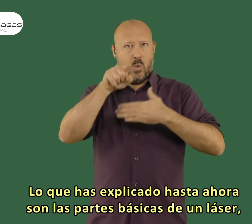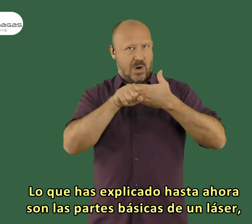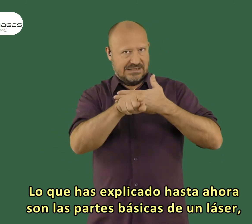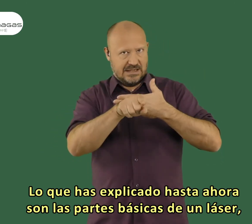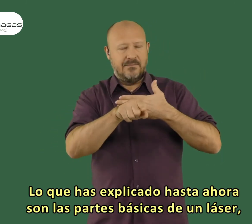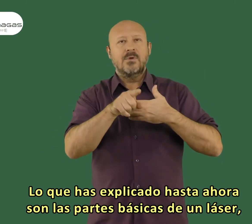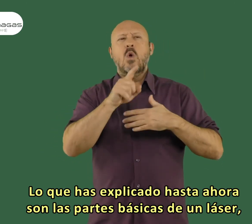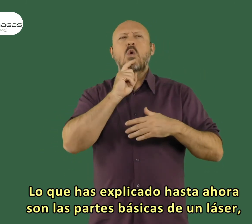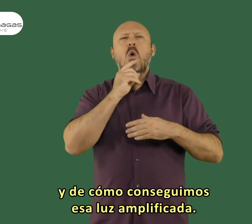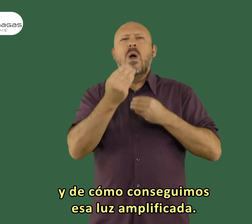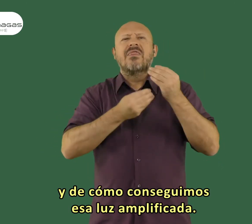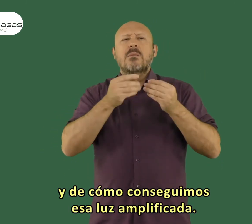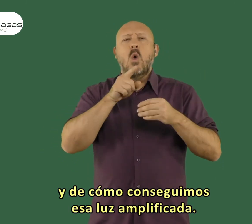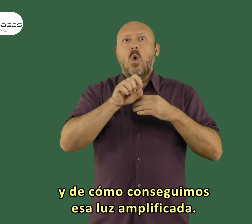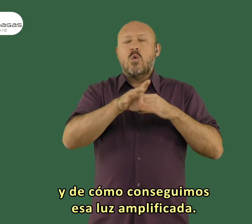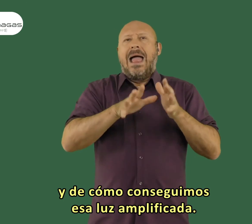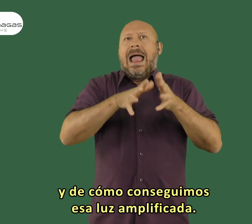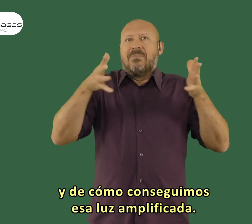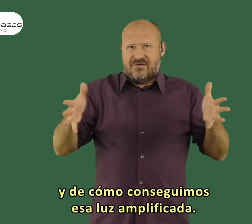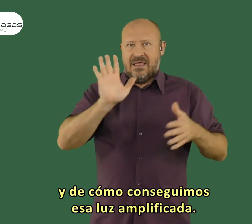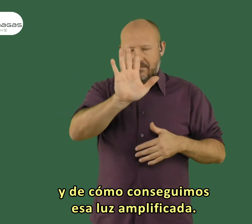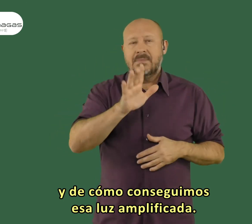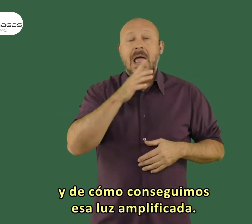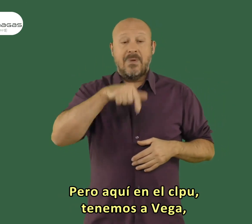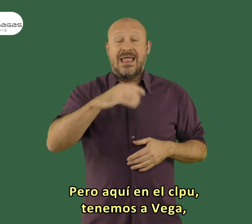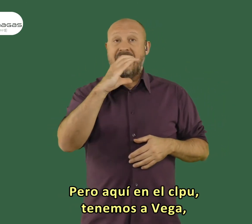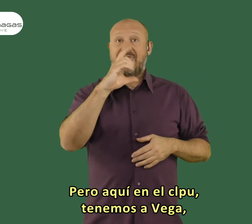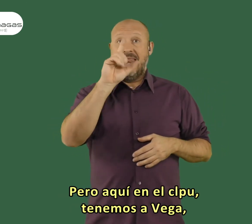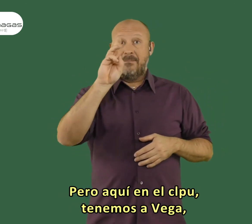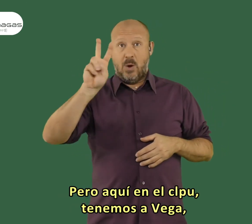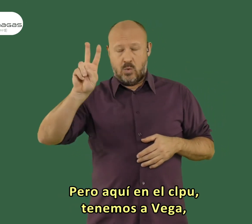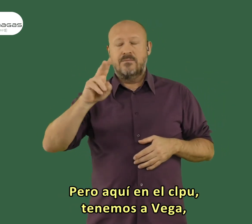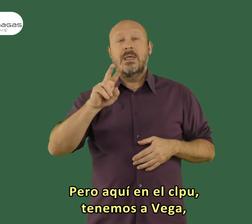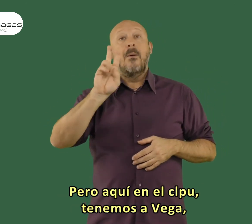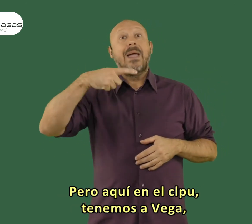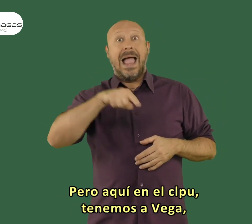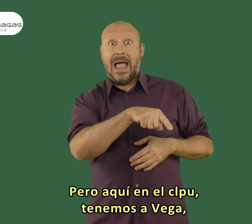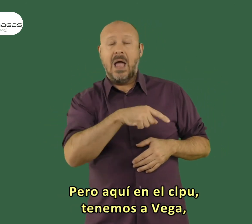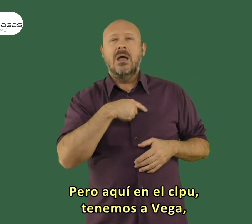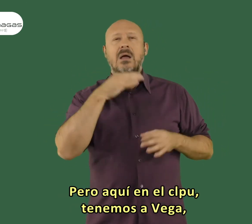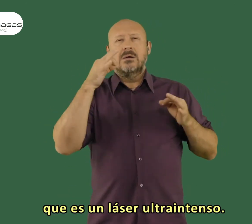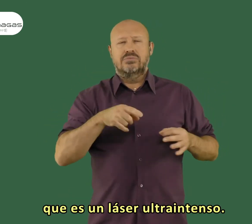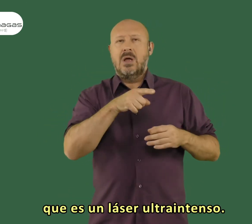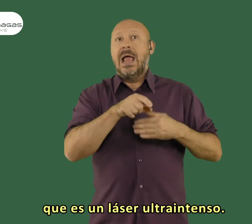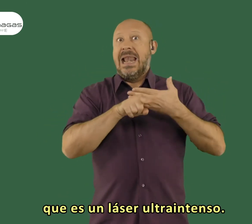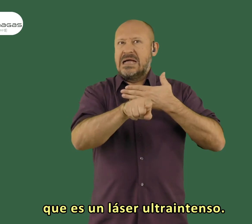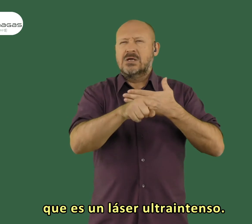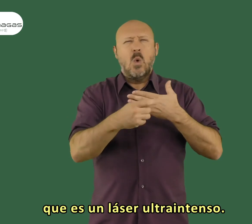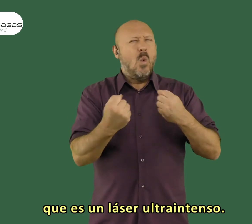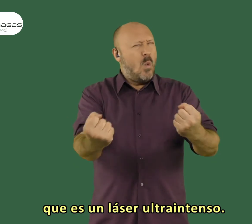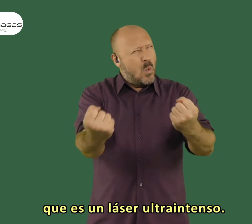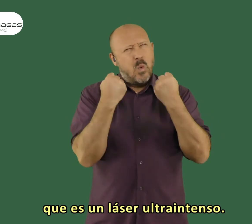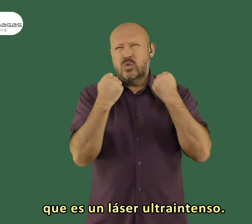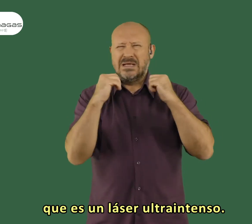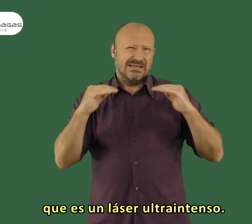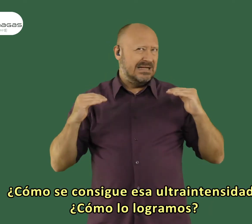básicas de un láser es decir de cómo conseguimos esa luz amplificada pero aquí por ejemplo en el CLPU tenemos a Vega que es un láser ultra